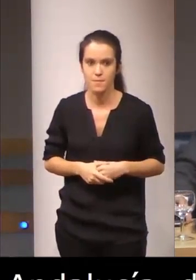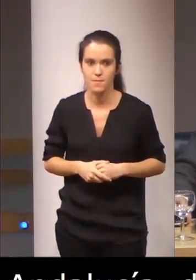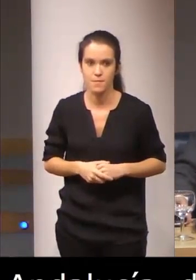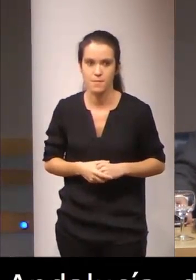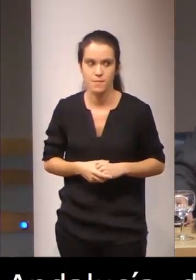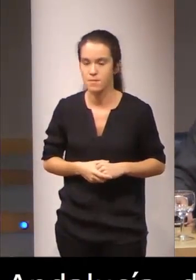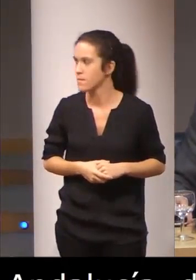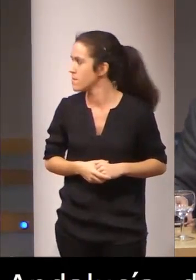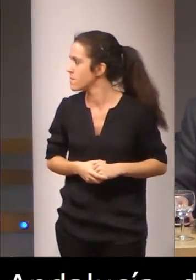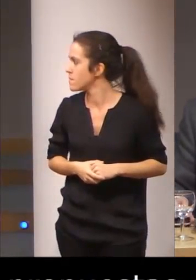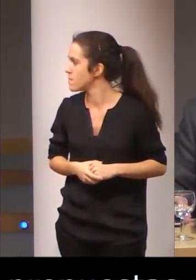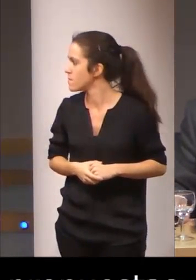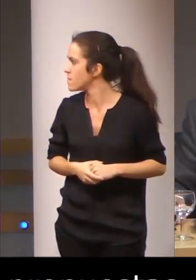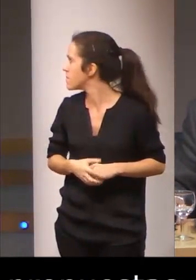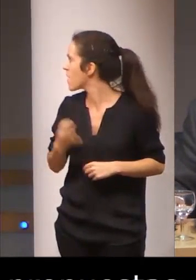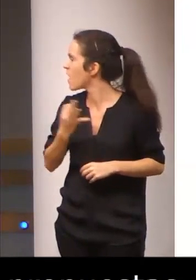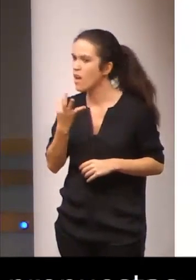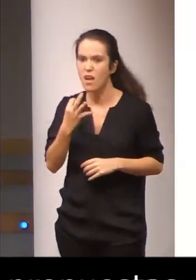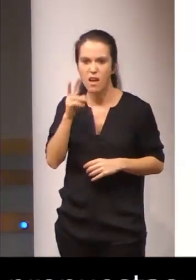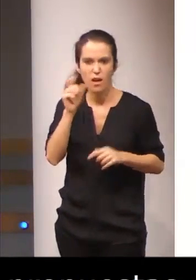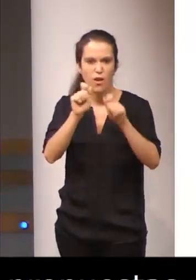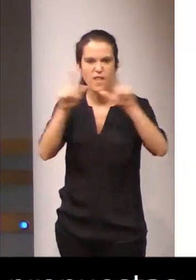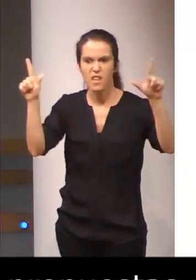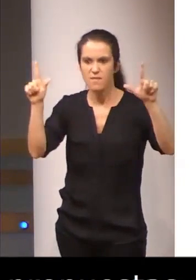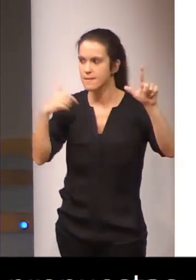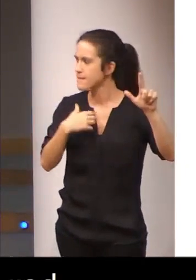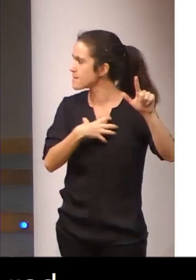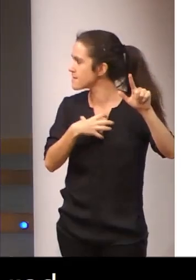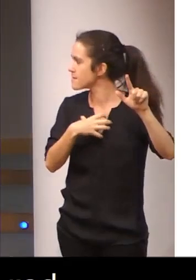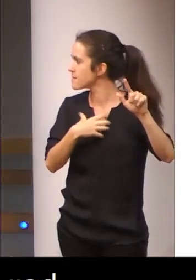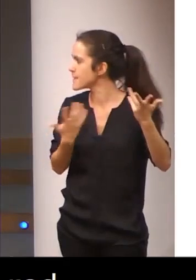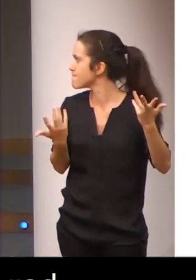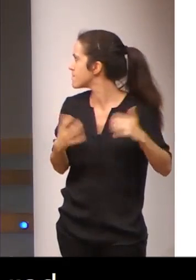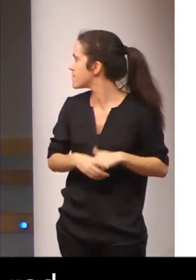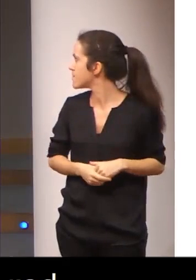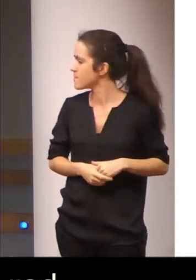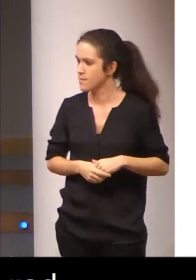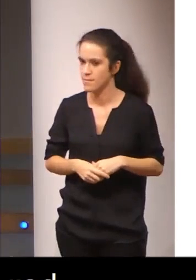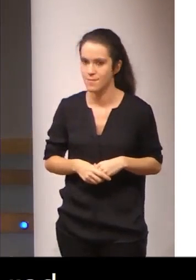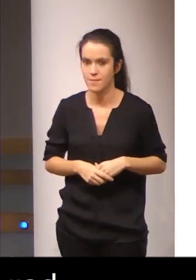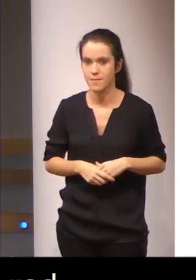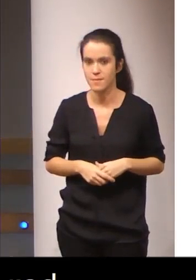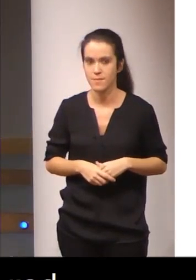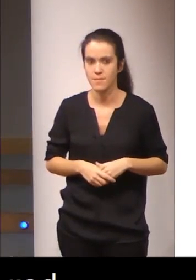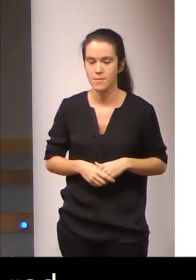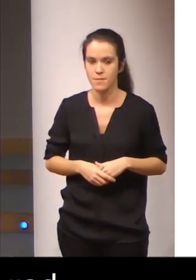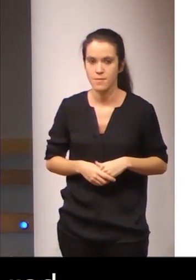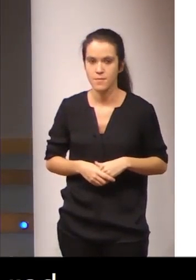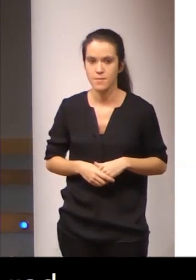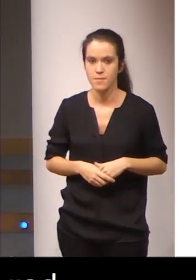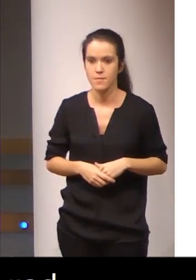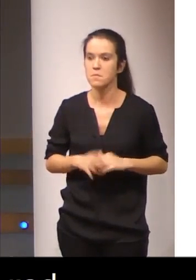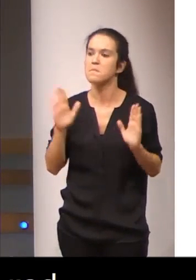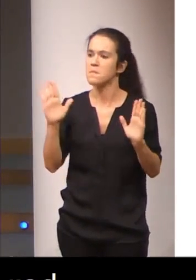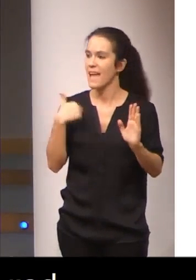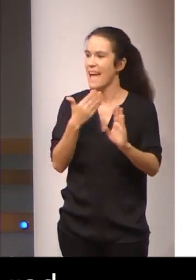¿Has pasado? Que no se dé el PowerPoint, que facilitaría un poco. Bueno, para eso, previamente, me gustaría